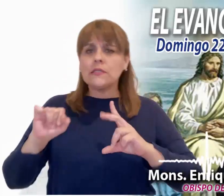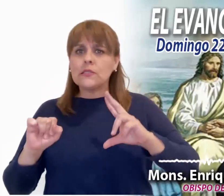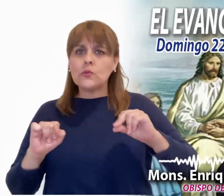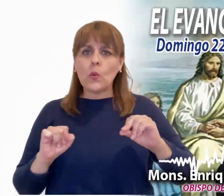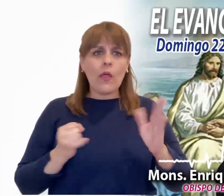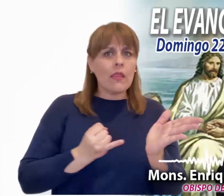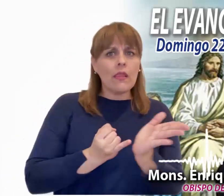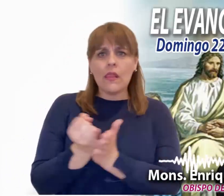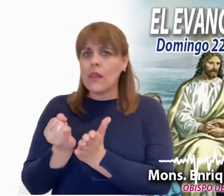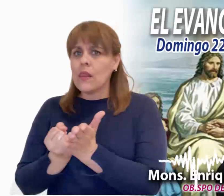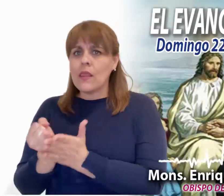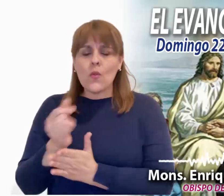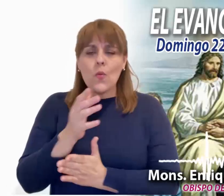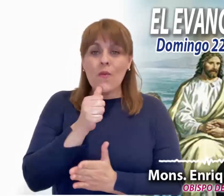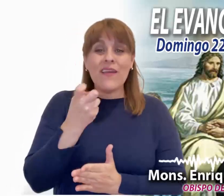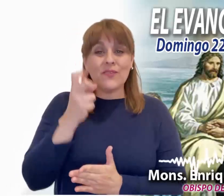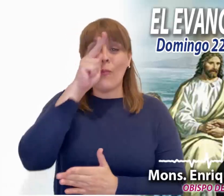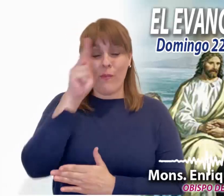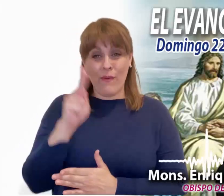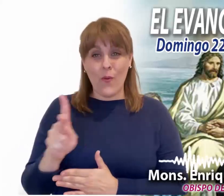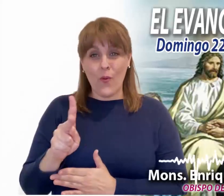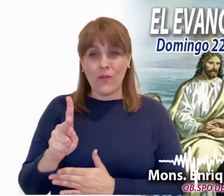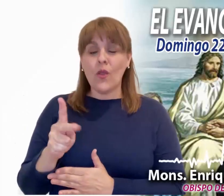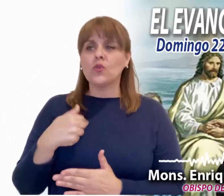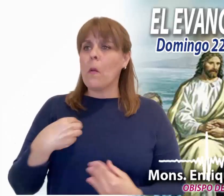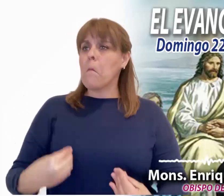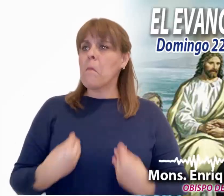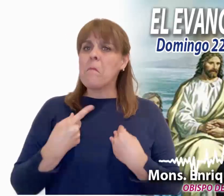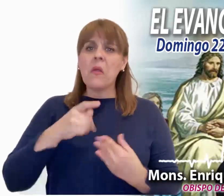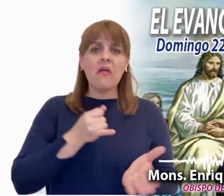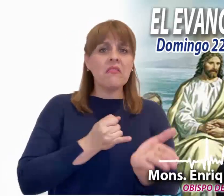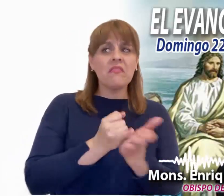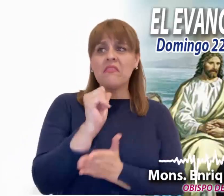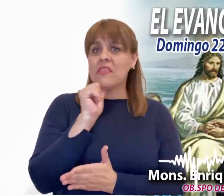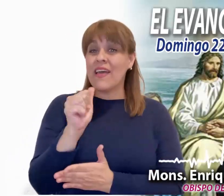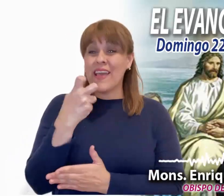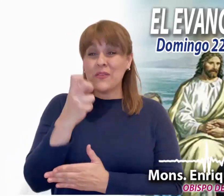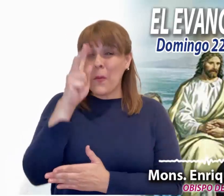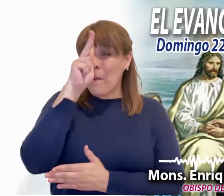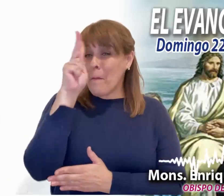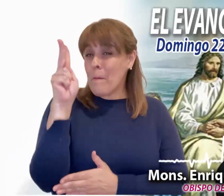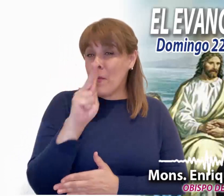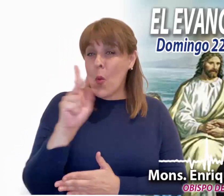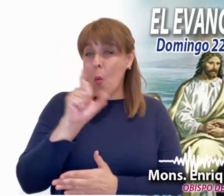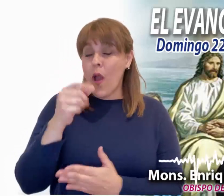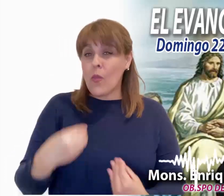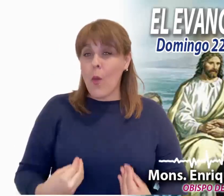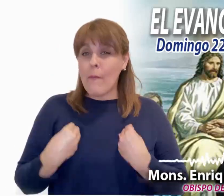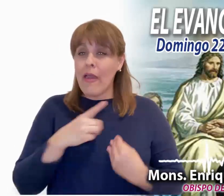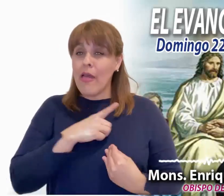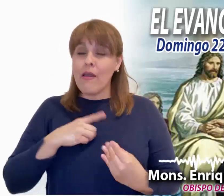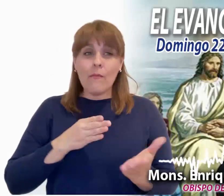indecisión. Vivir sin decidirse es la peor opción que podemos elegir frente a las